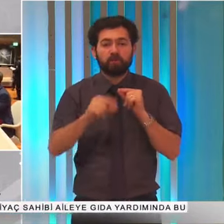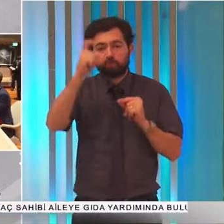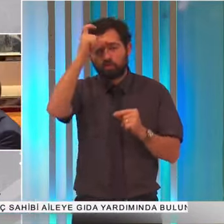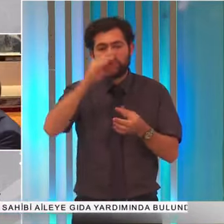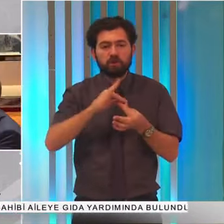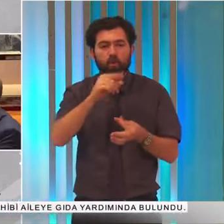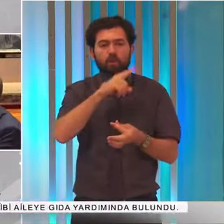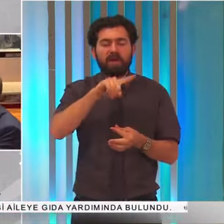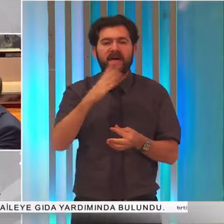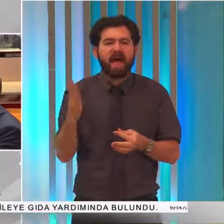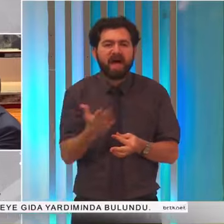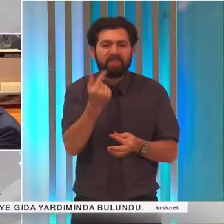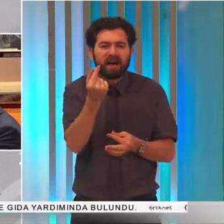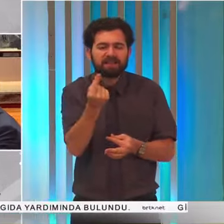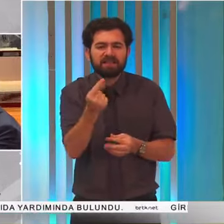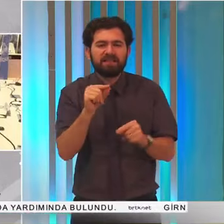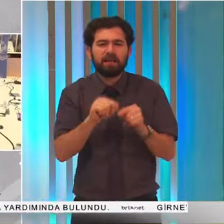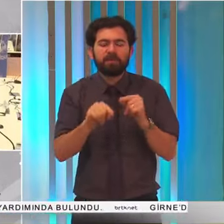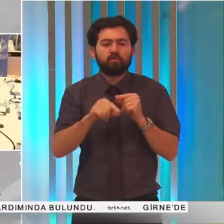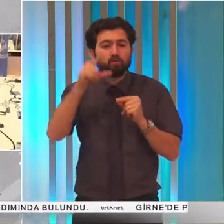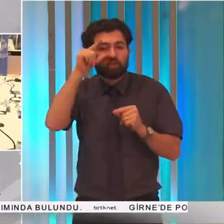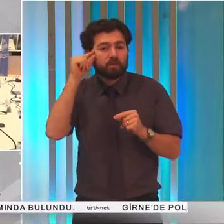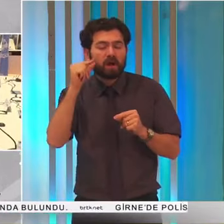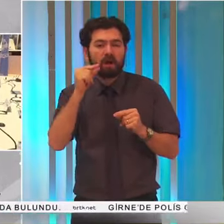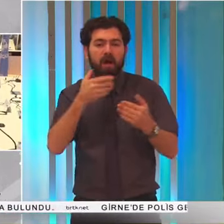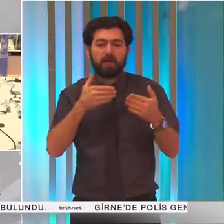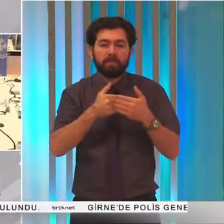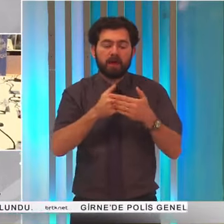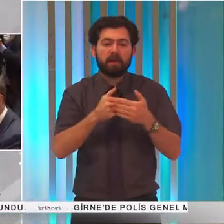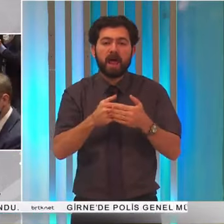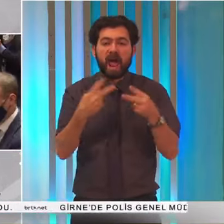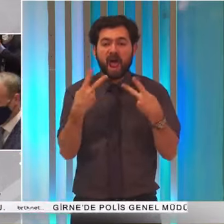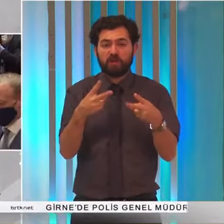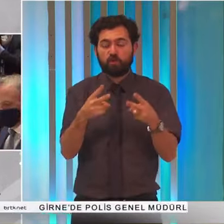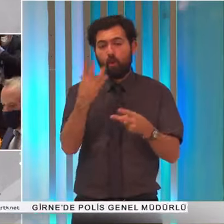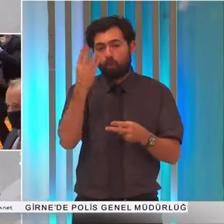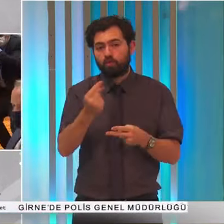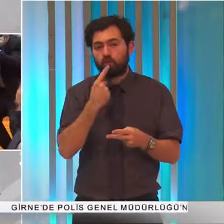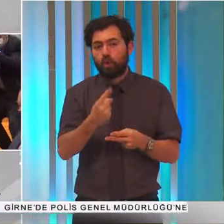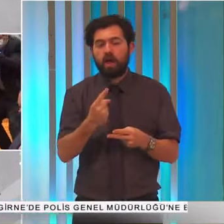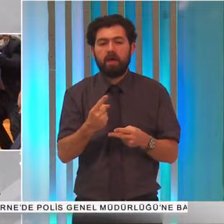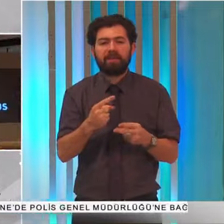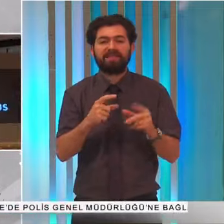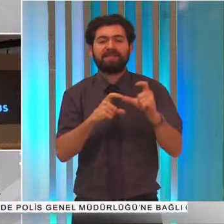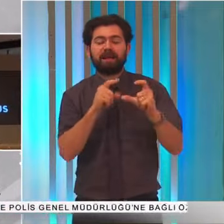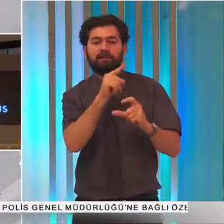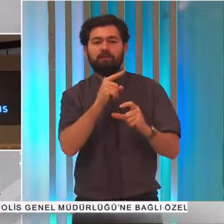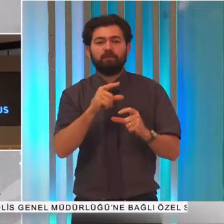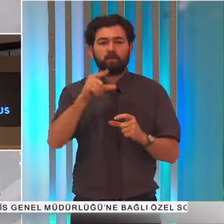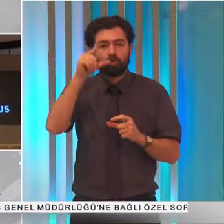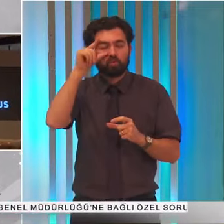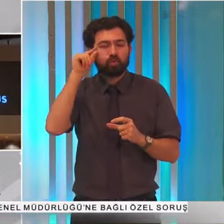az Kıbrıslı Rumlar kadar egemen olduğunu söyleyen Saner, Rumlar Yunanistan'la birlikte